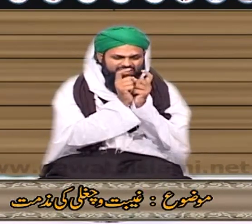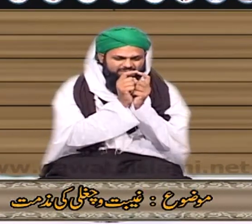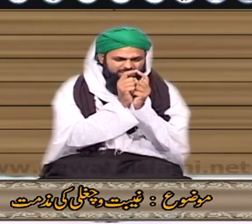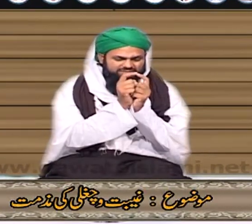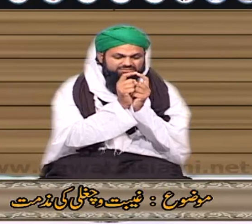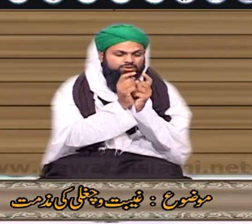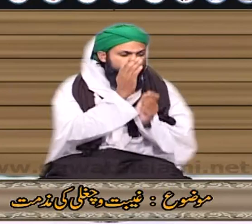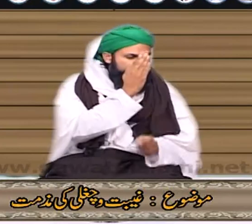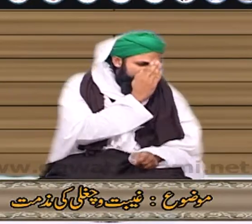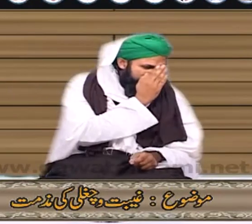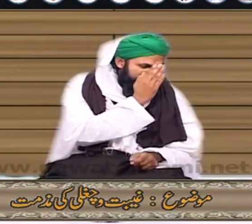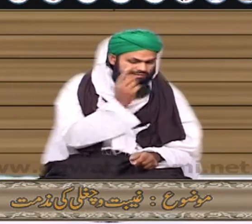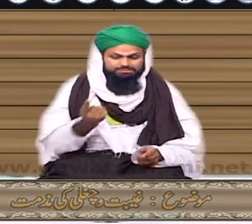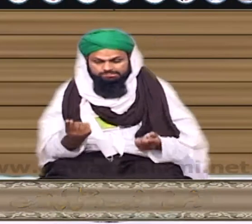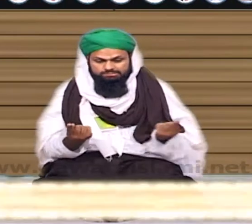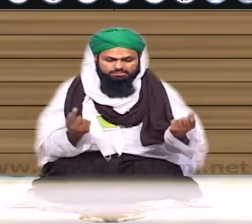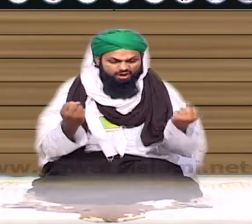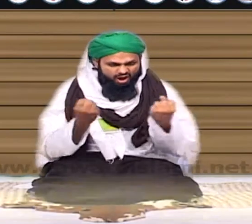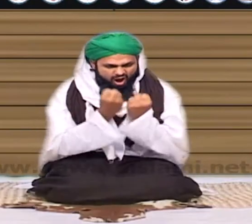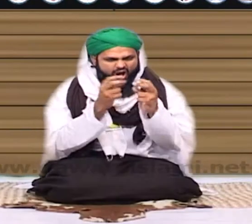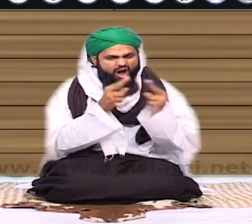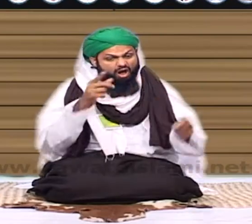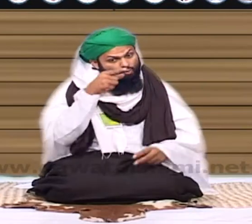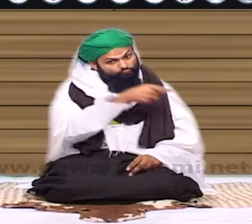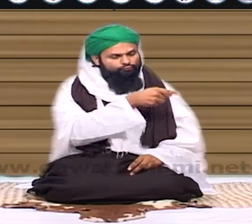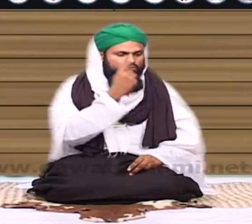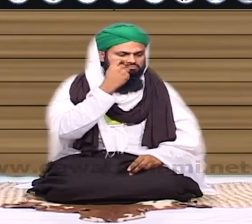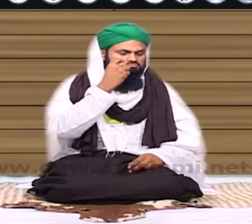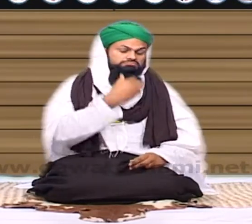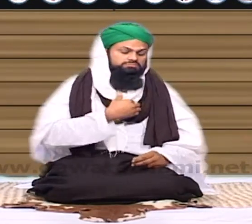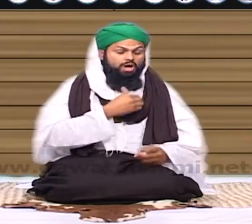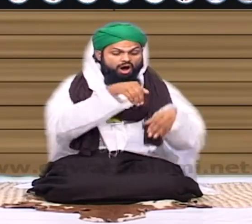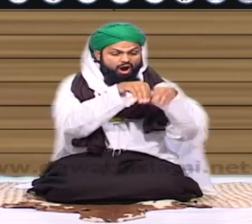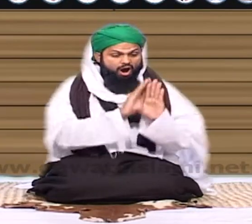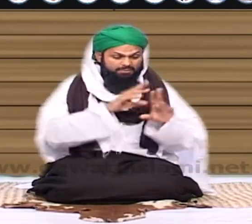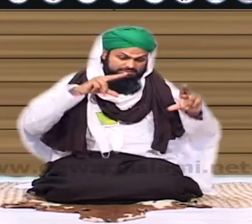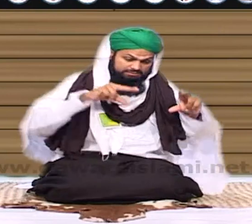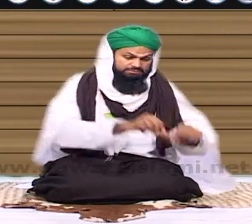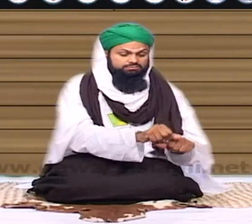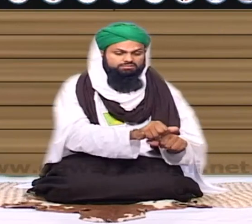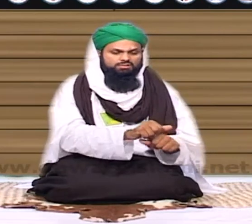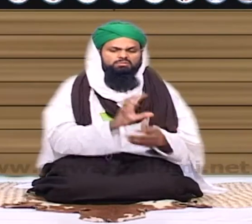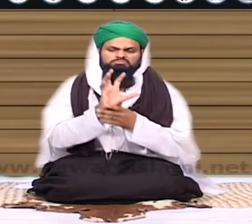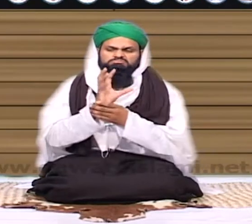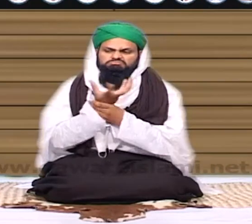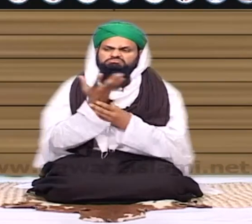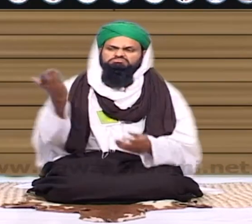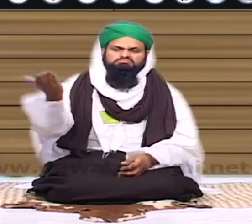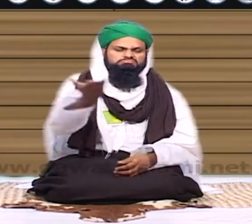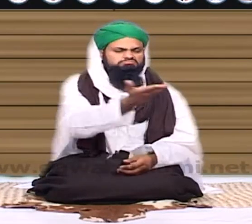یہ غیبت کرنے والے چغل خور اور آپس میں لڑوانے والے اور یہ ہمارے معاشرے کا بالکل انگ